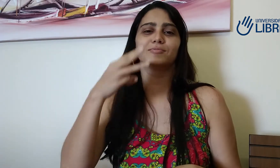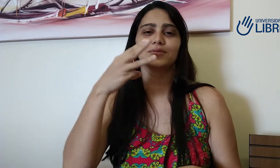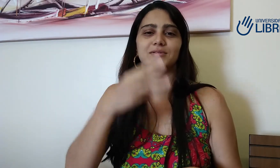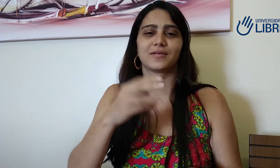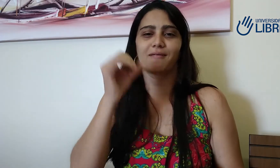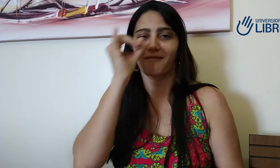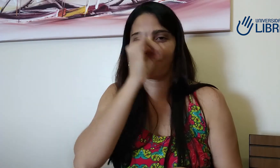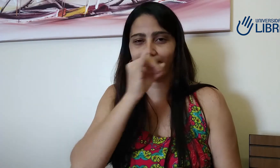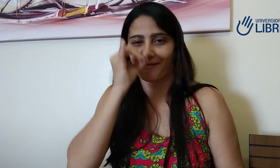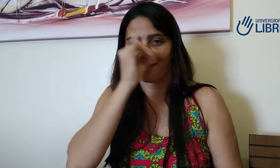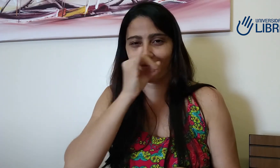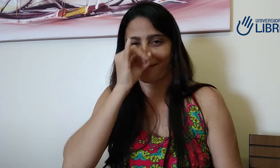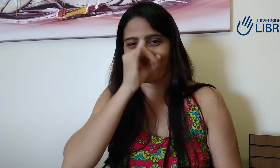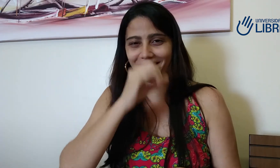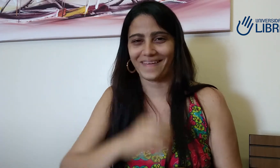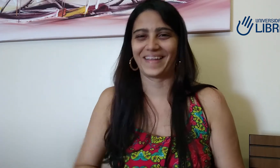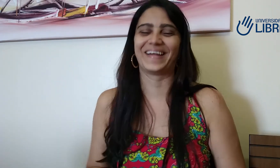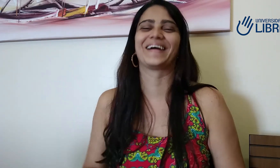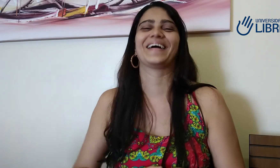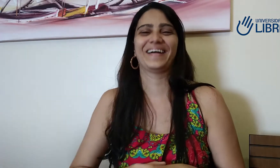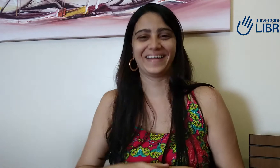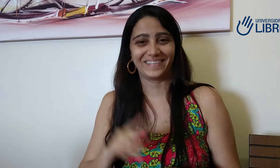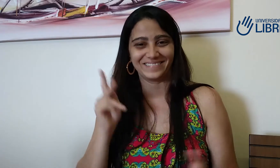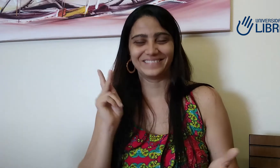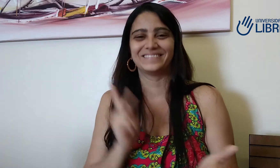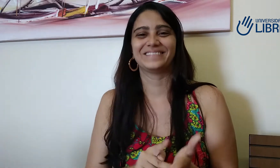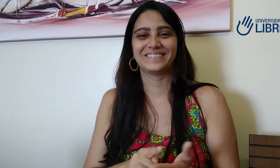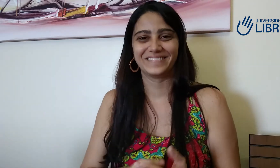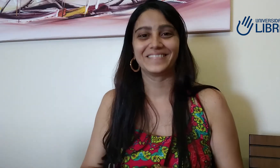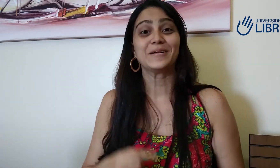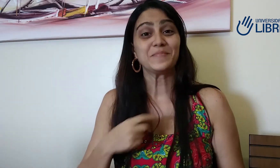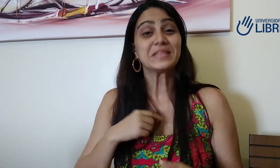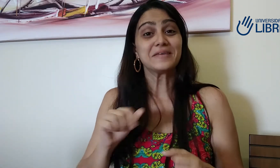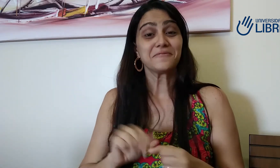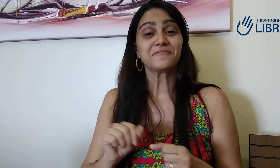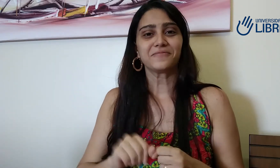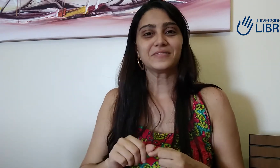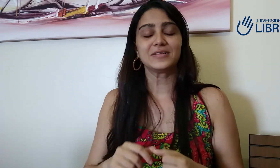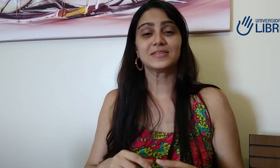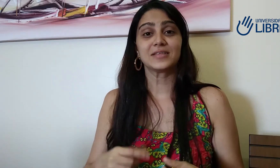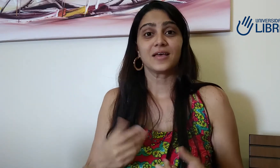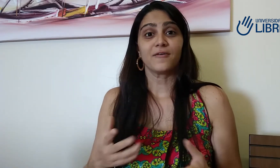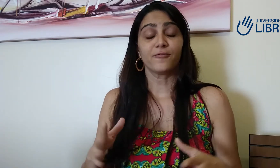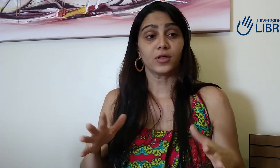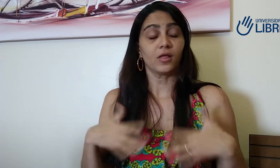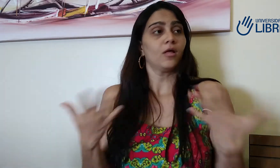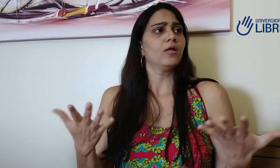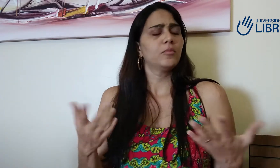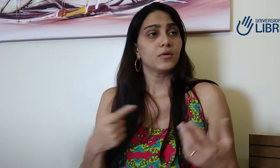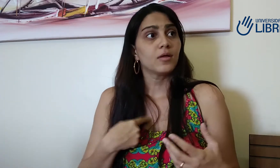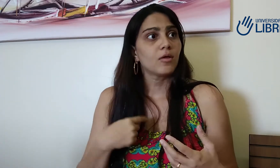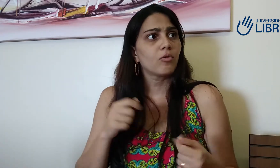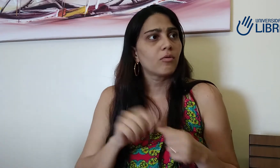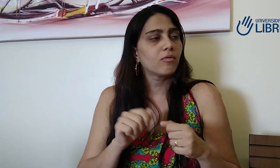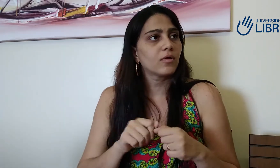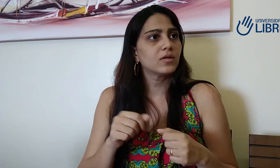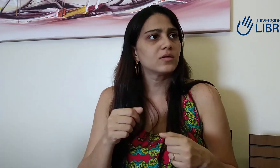fez um outro desafio. Ele pediu pra que eu fizesse, né, em Libras, a história dos três